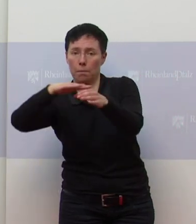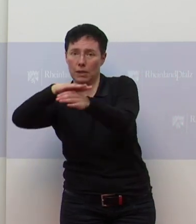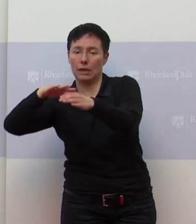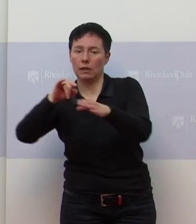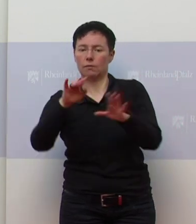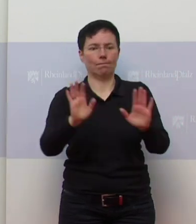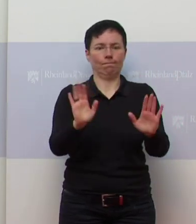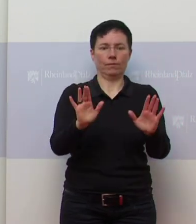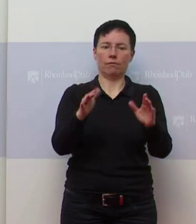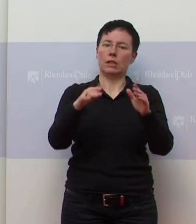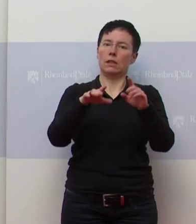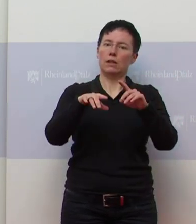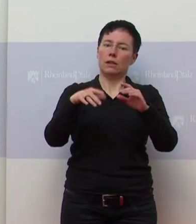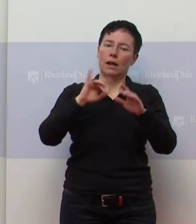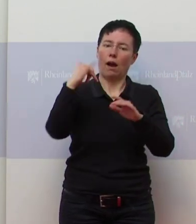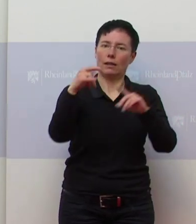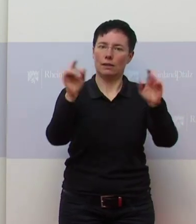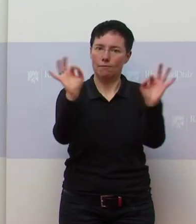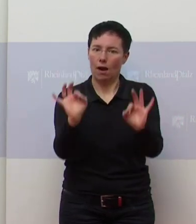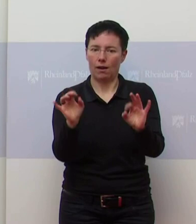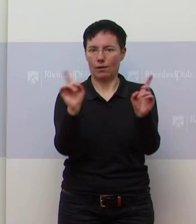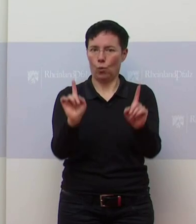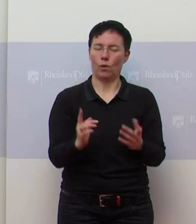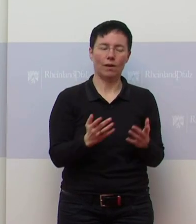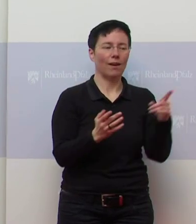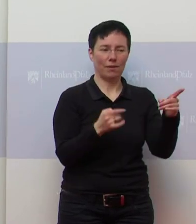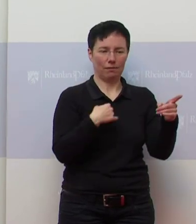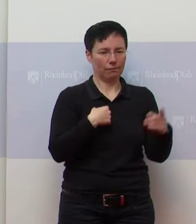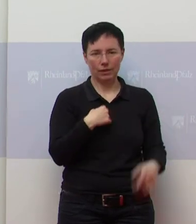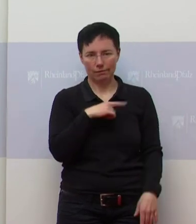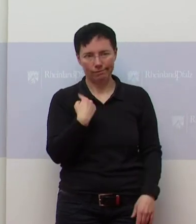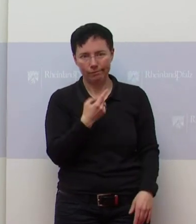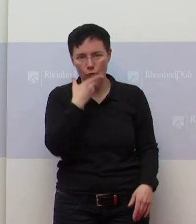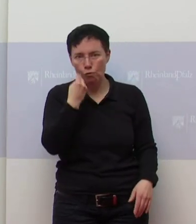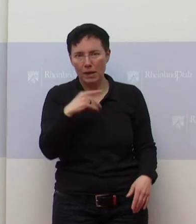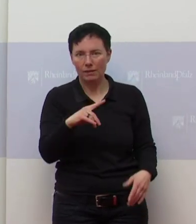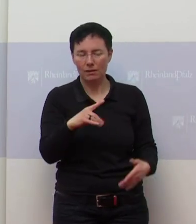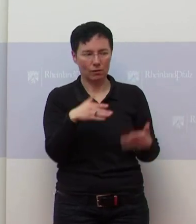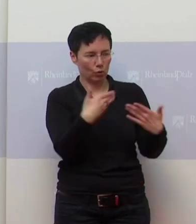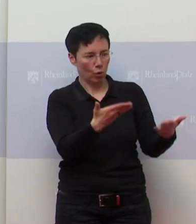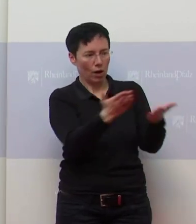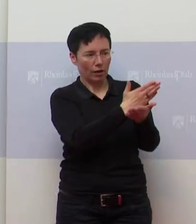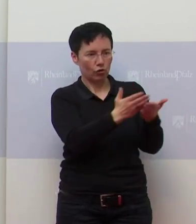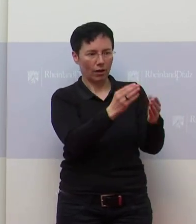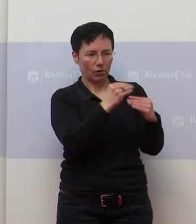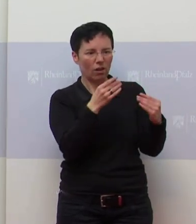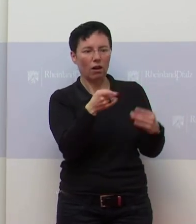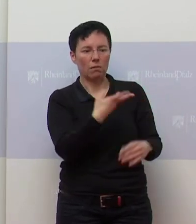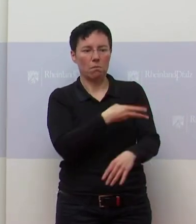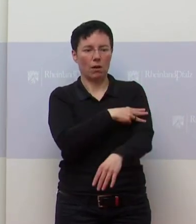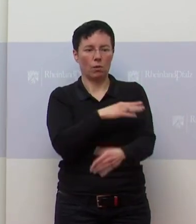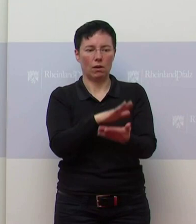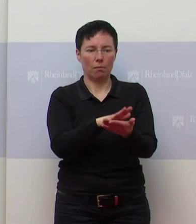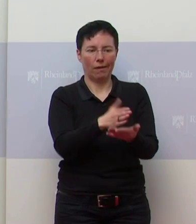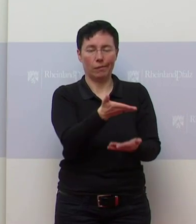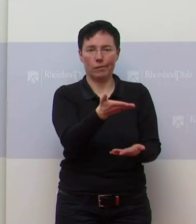besonders amused drüber. Wir waren auch nicht informiert, dass die Entscheidung dann so getroffen worden ist. Es ist auch normal. Wir werden da normalerweise,